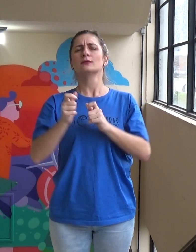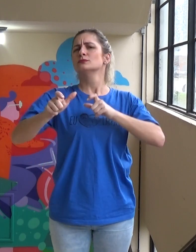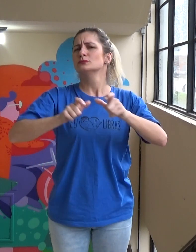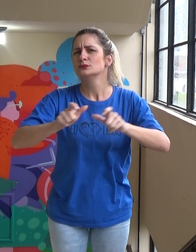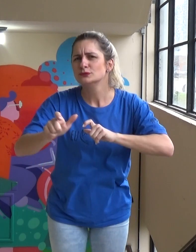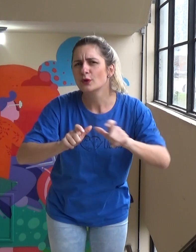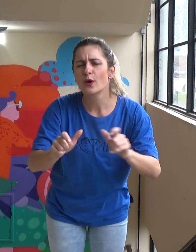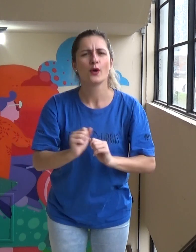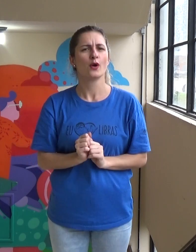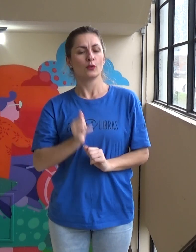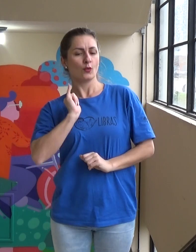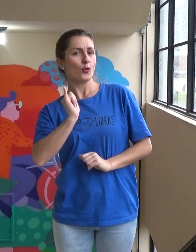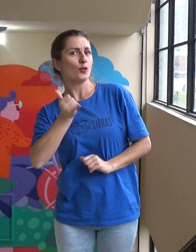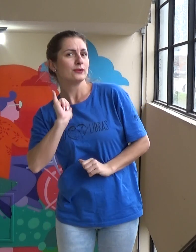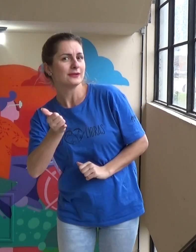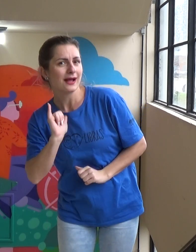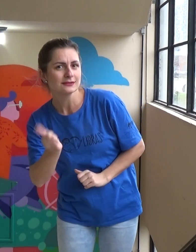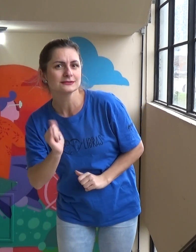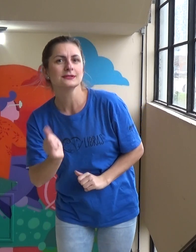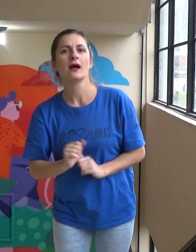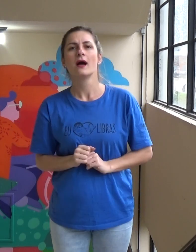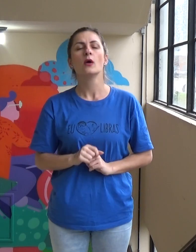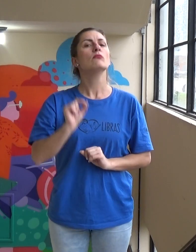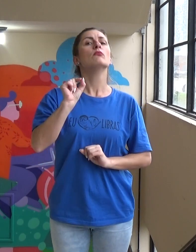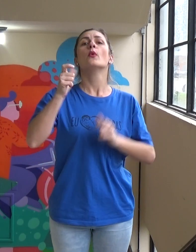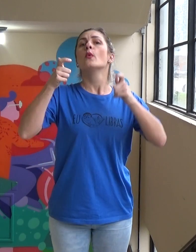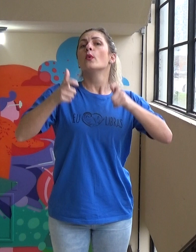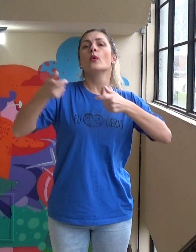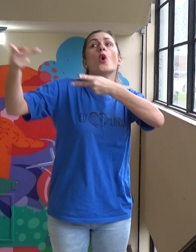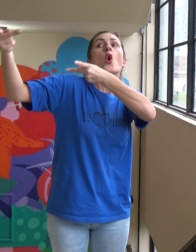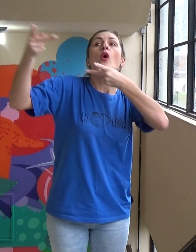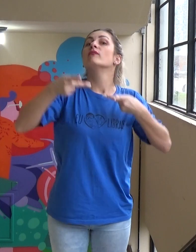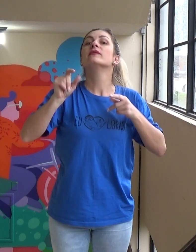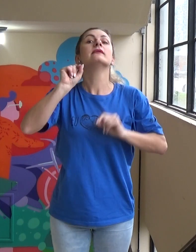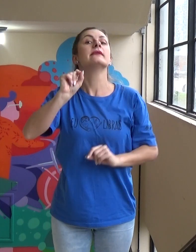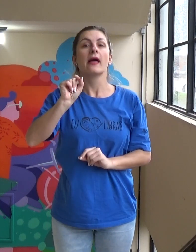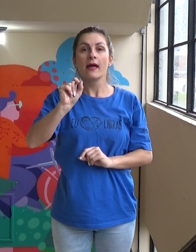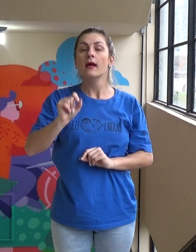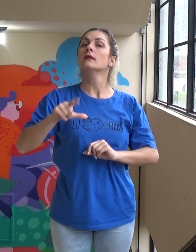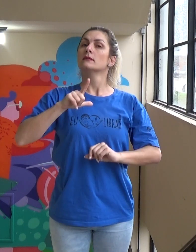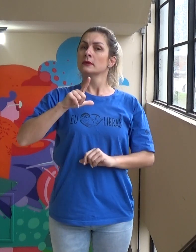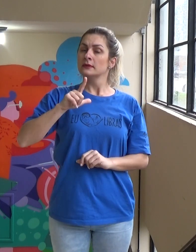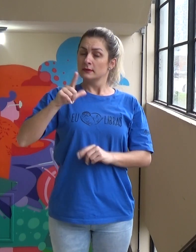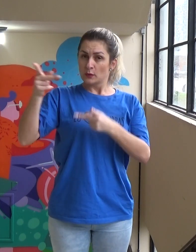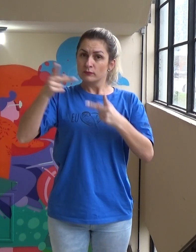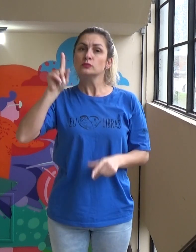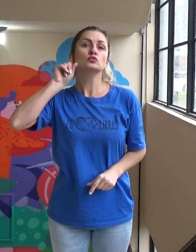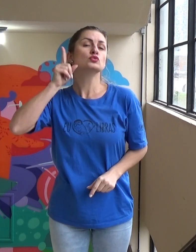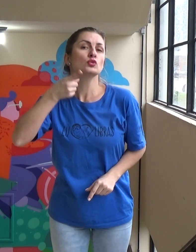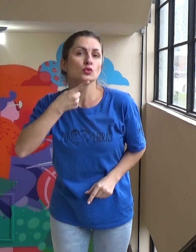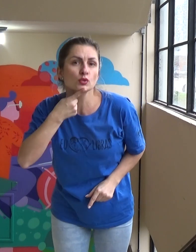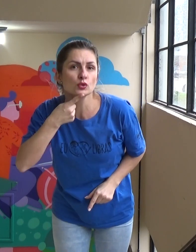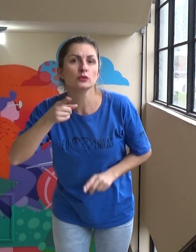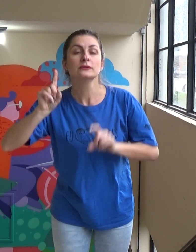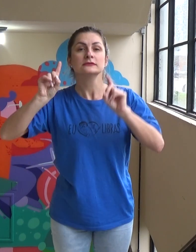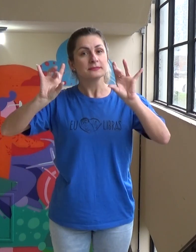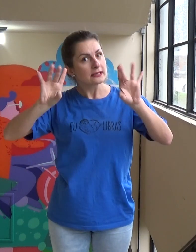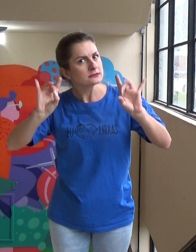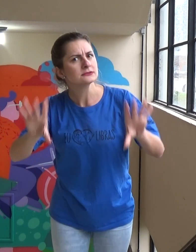brincadeiras, jogos, contação e nós estamos convidando principalmente as escolas